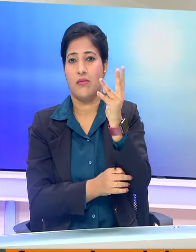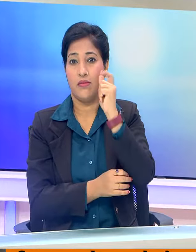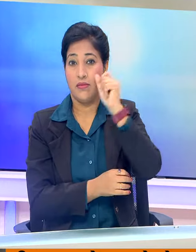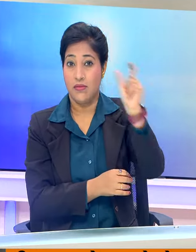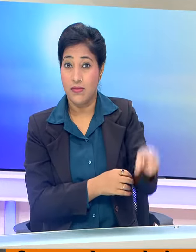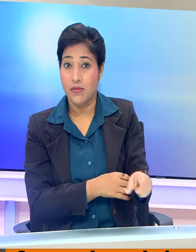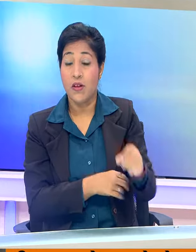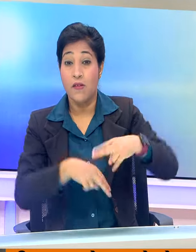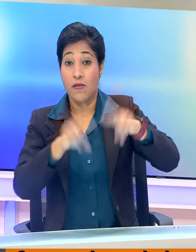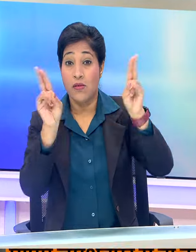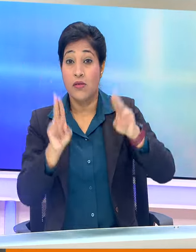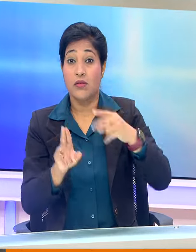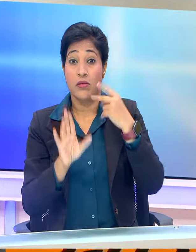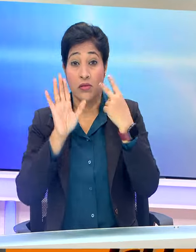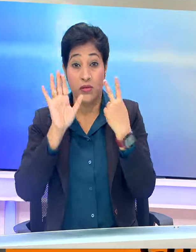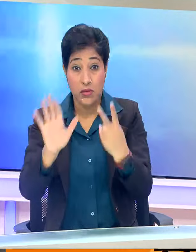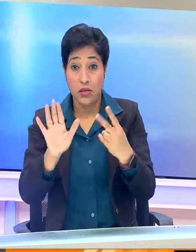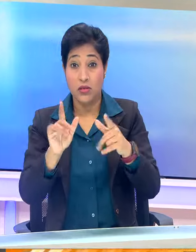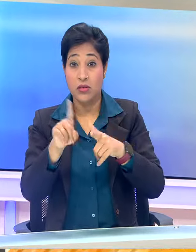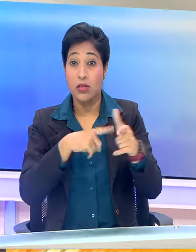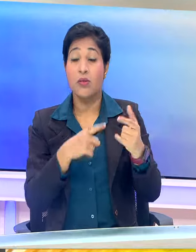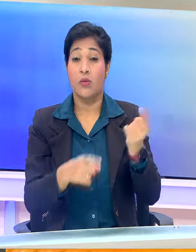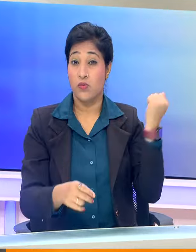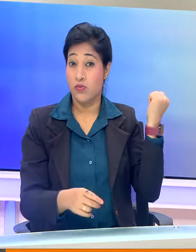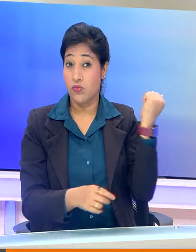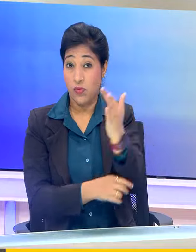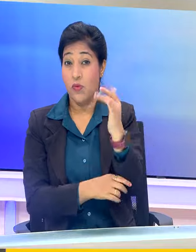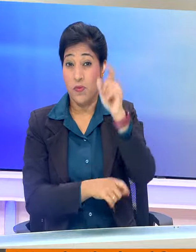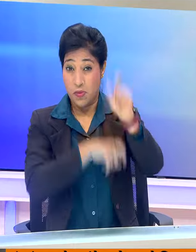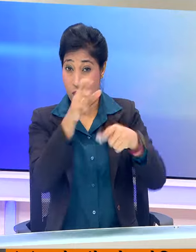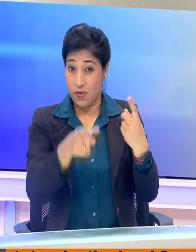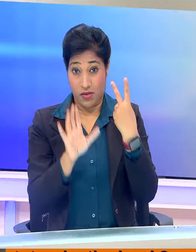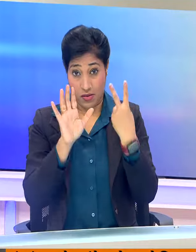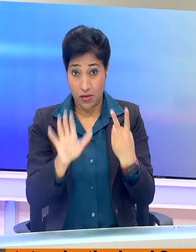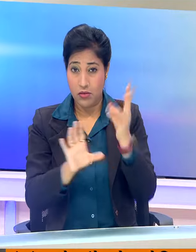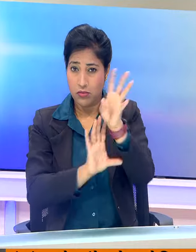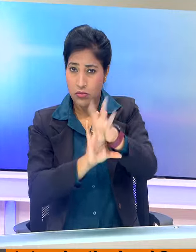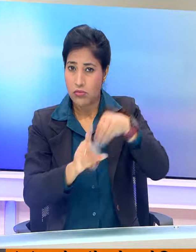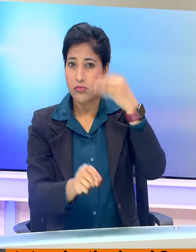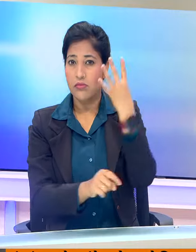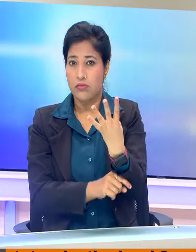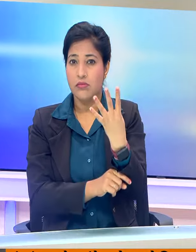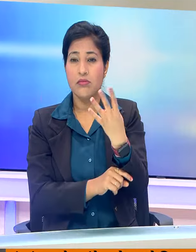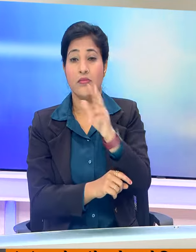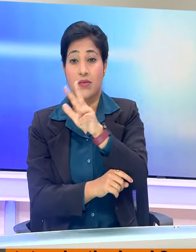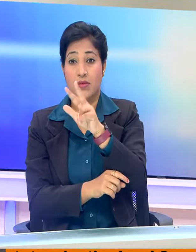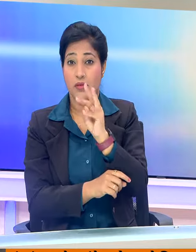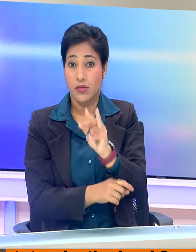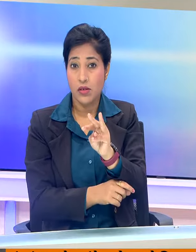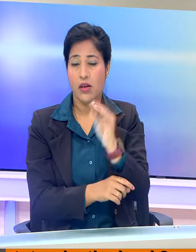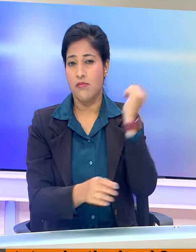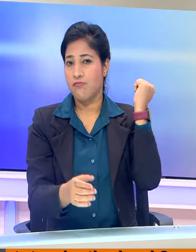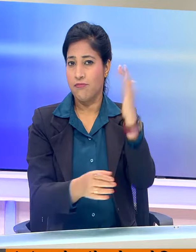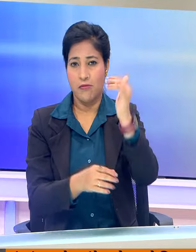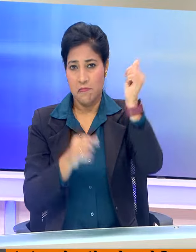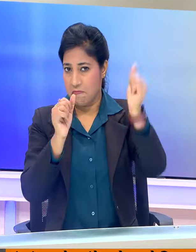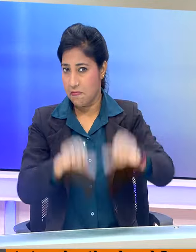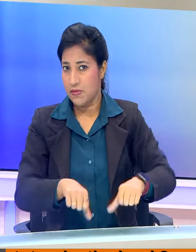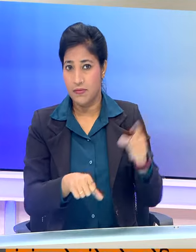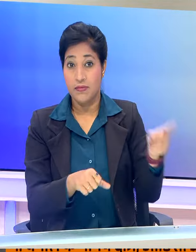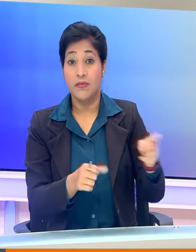फाइनल में साथ जल्विन थ्रोवर ने हिस्सा लिया था जिन में से 4 थ्रोवर 83 मीटर का थ्रोव भी नहीं फैक सकी